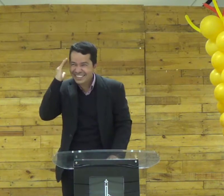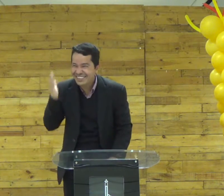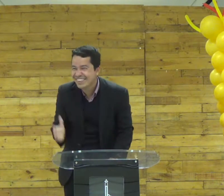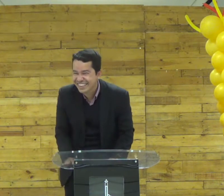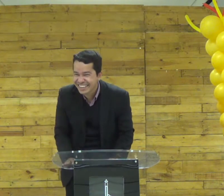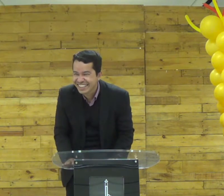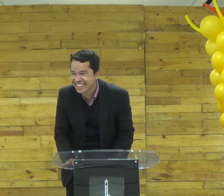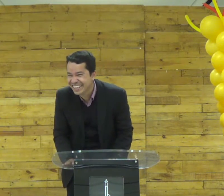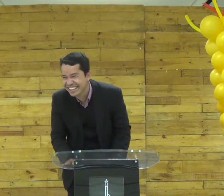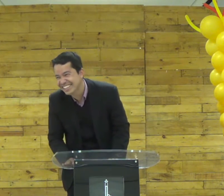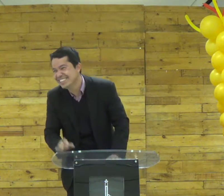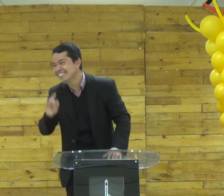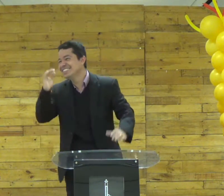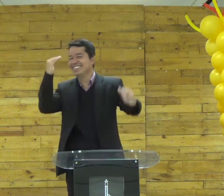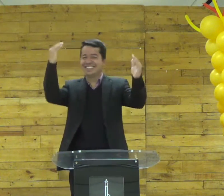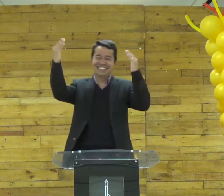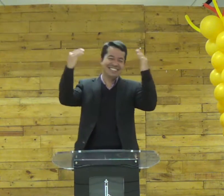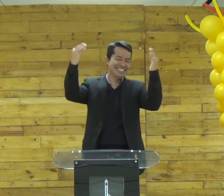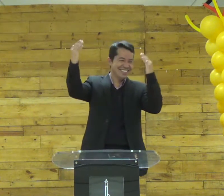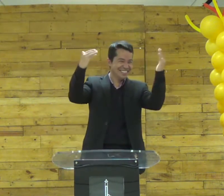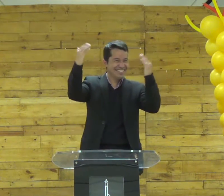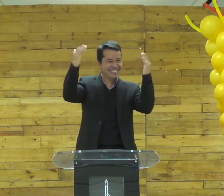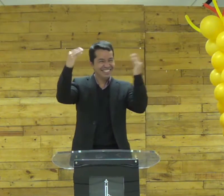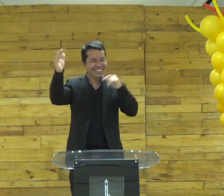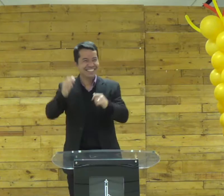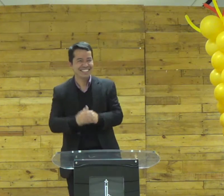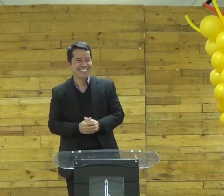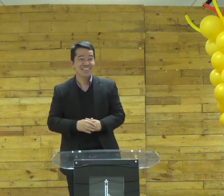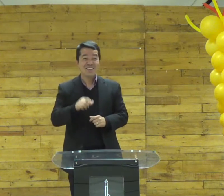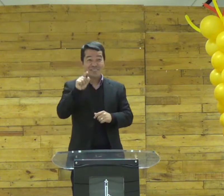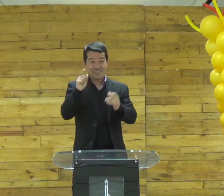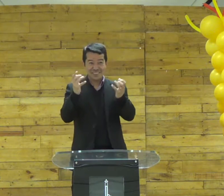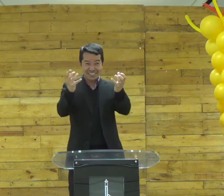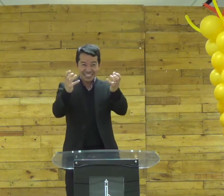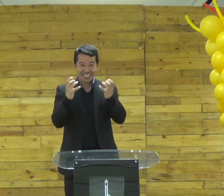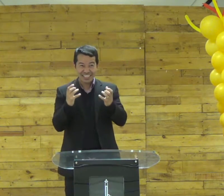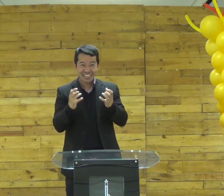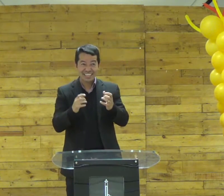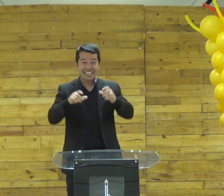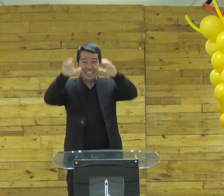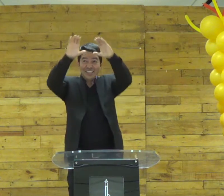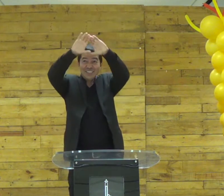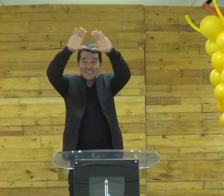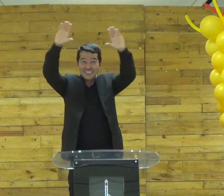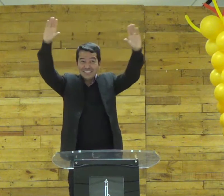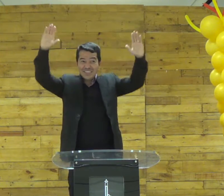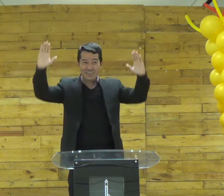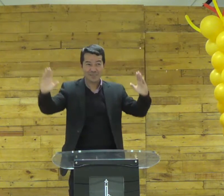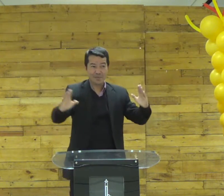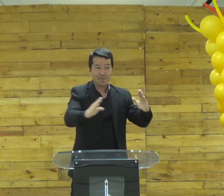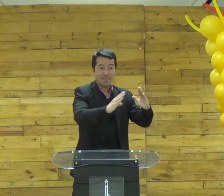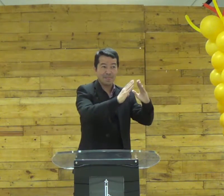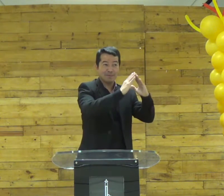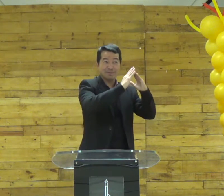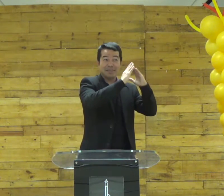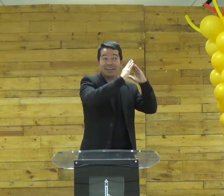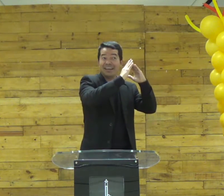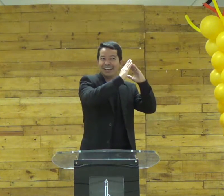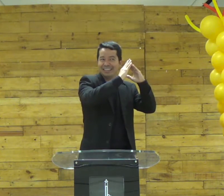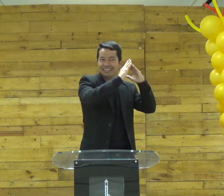entenderam? é uma comparação é claro se vocês querem ter uma